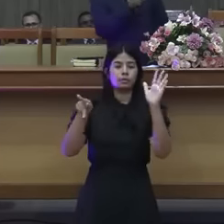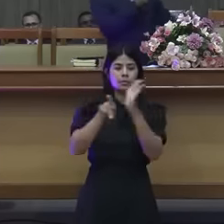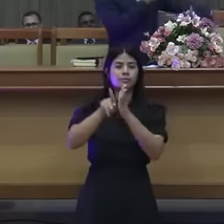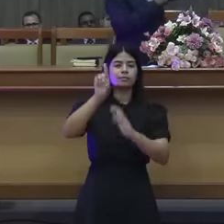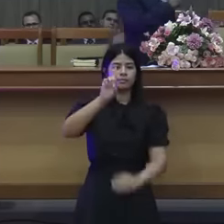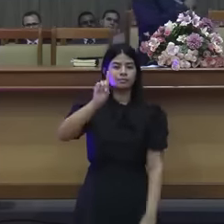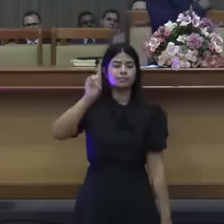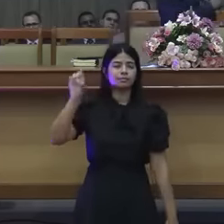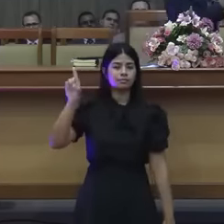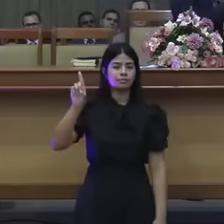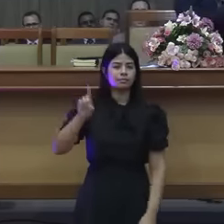e quem manda aqui? é